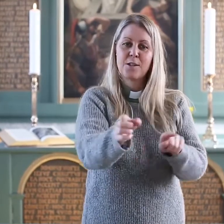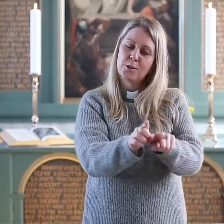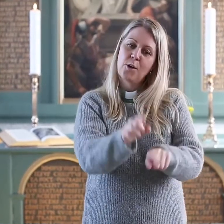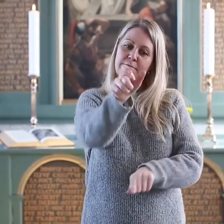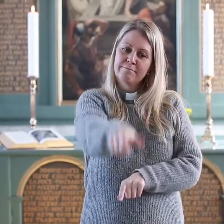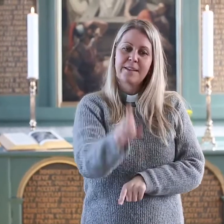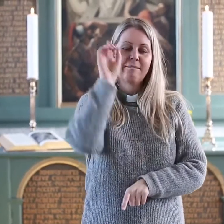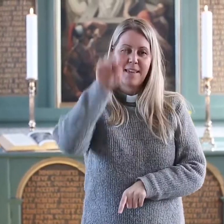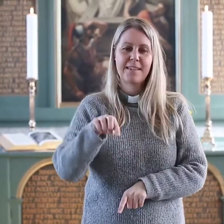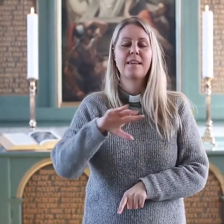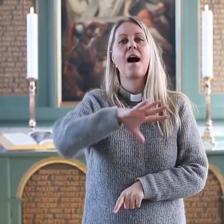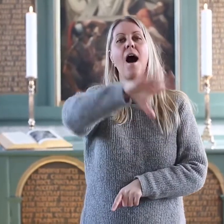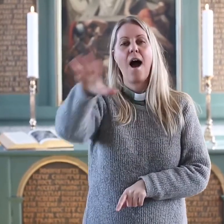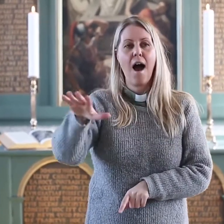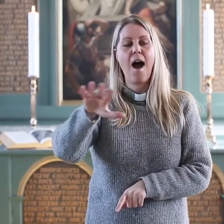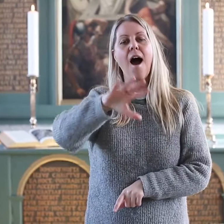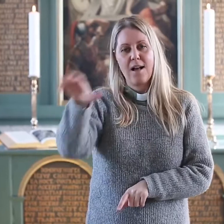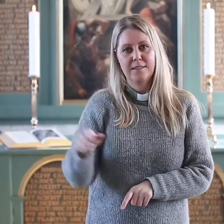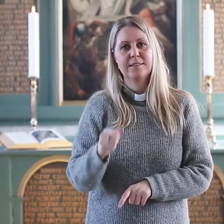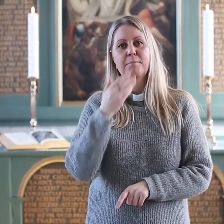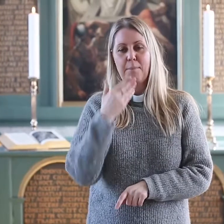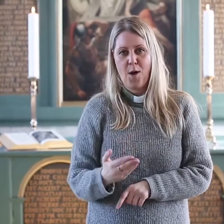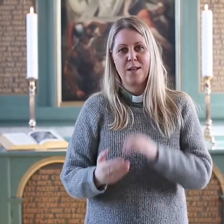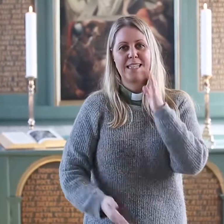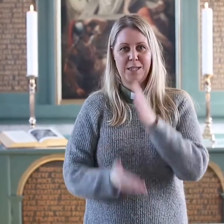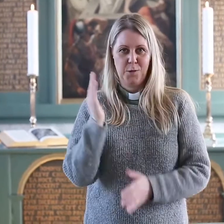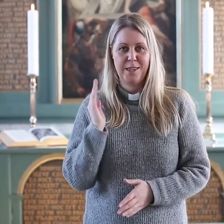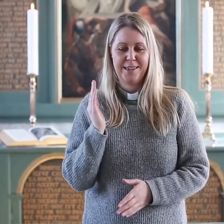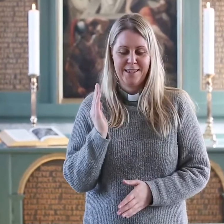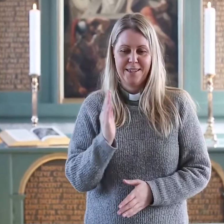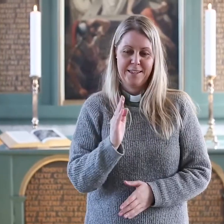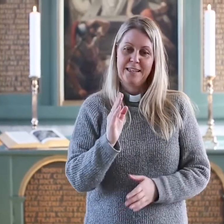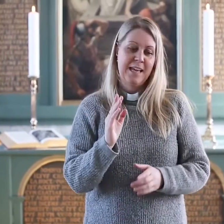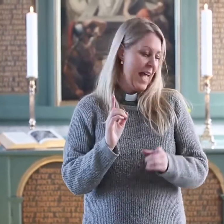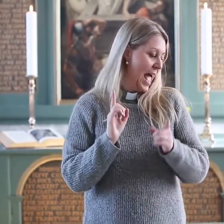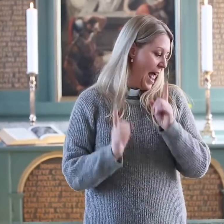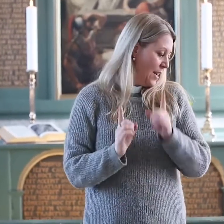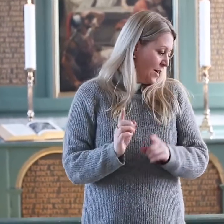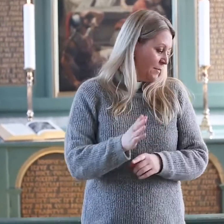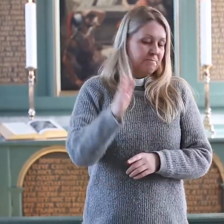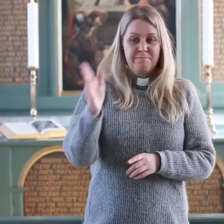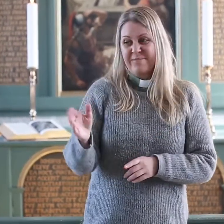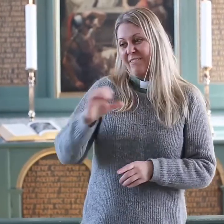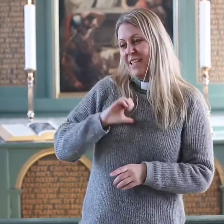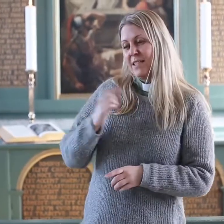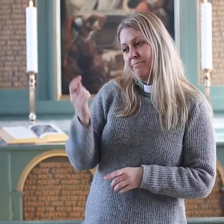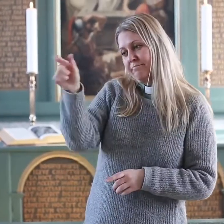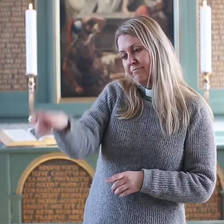og skrive at alt kommer til å bli bra til slutt. Og hvis du kjenner noen som har dårlig økonomi,